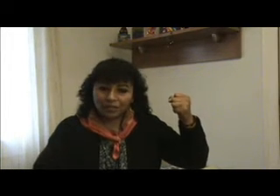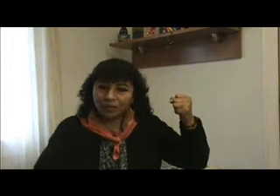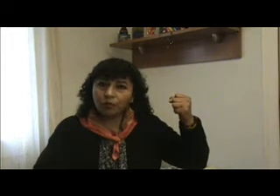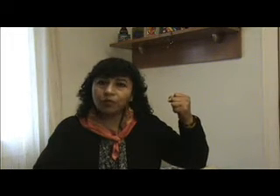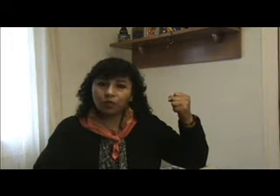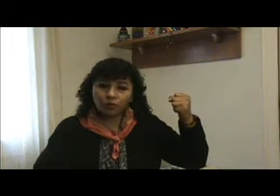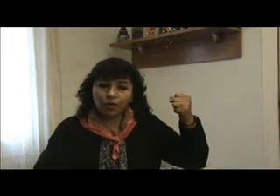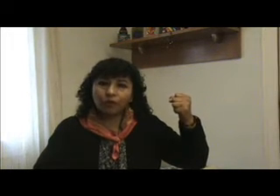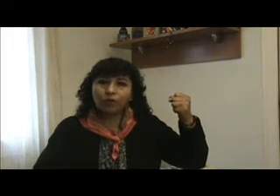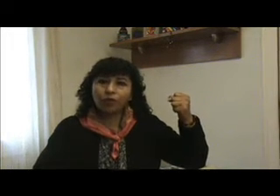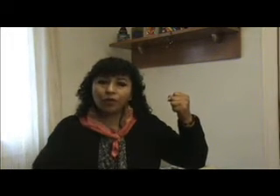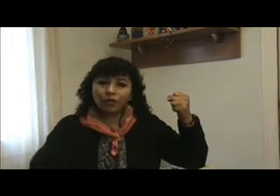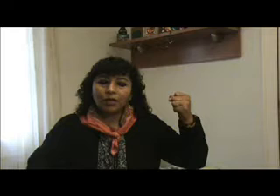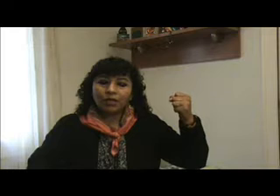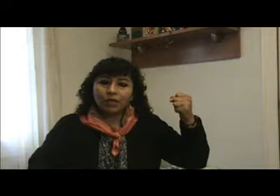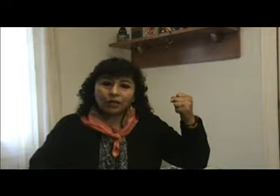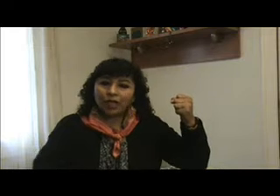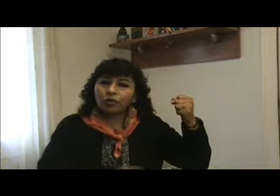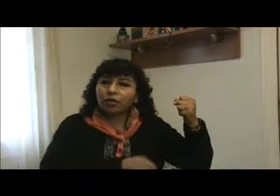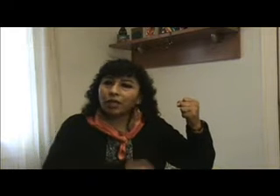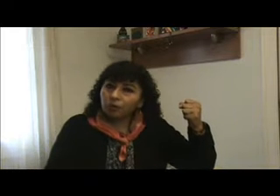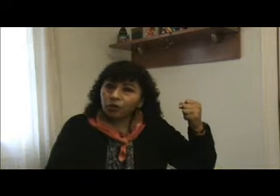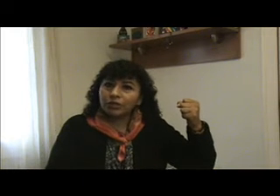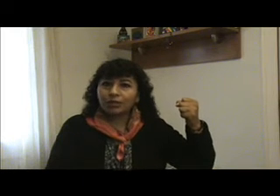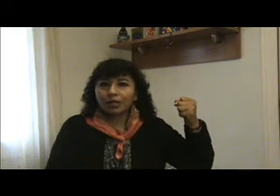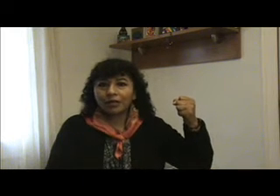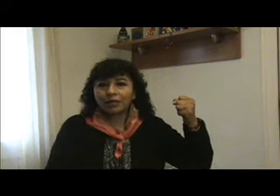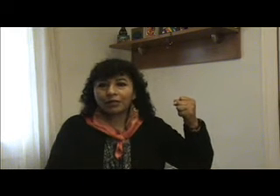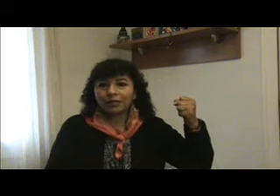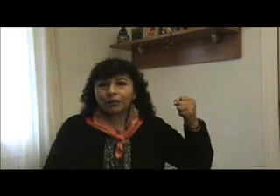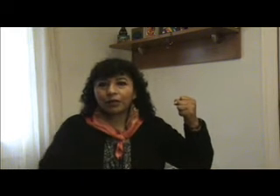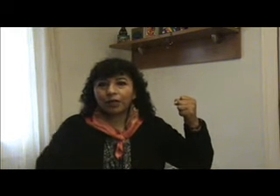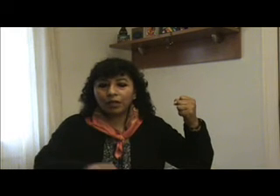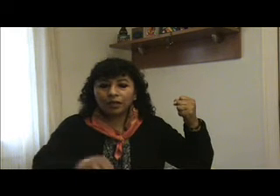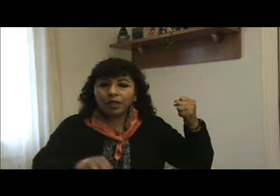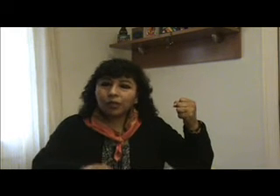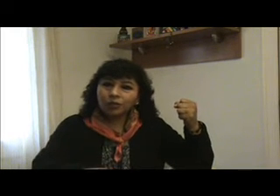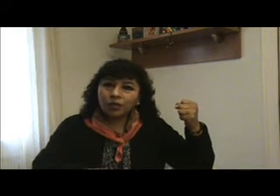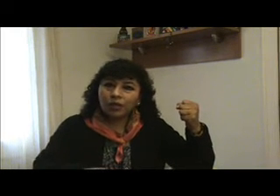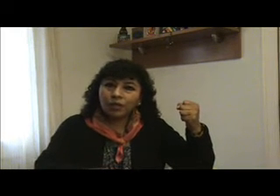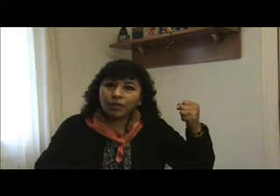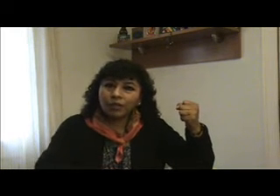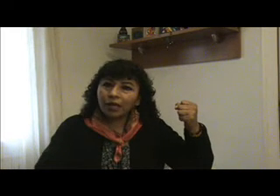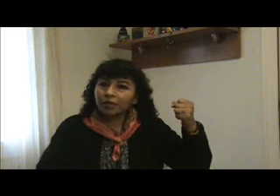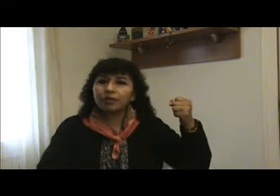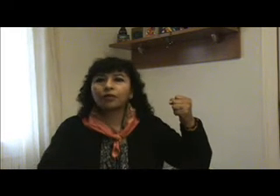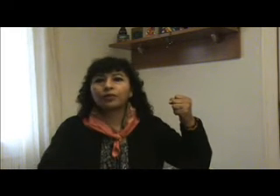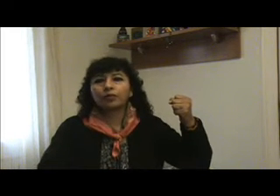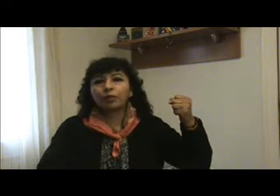vencimos al gobierno. Y tanto tenemos nuestras tierras y tenemos la libertad de nuestros